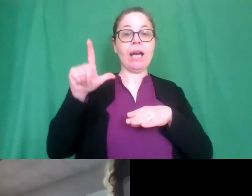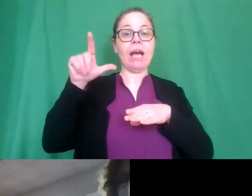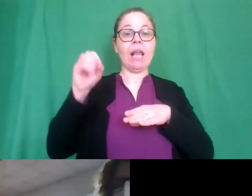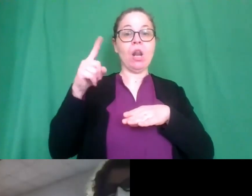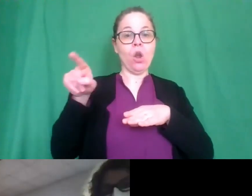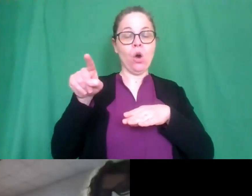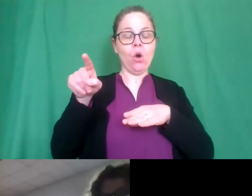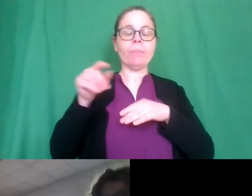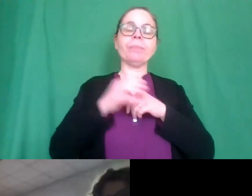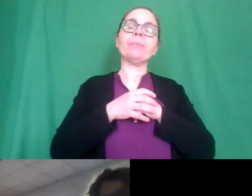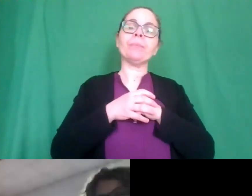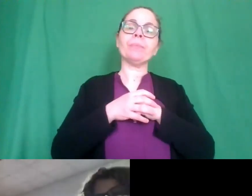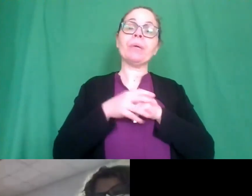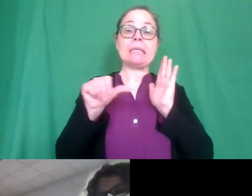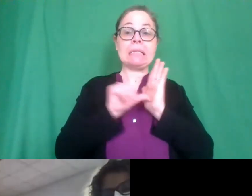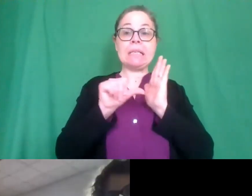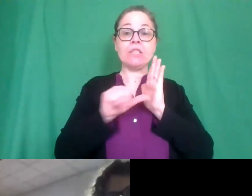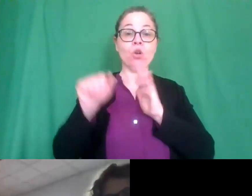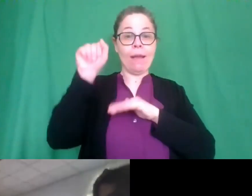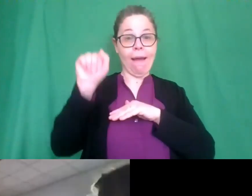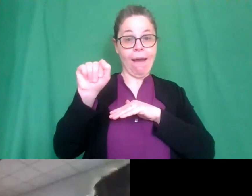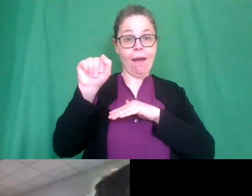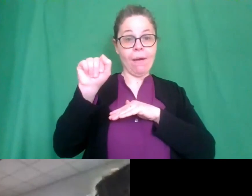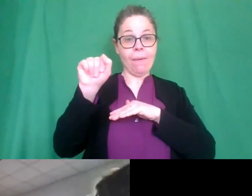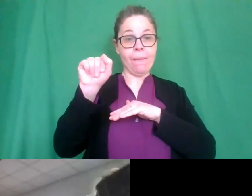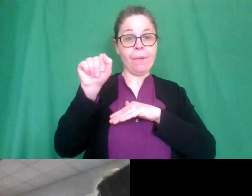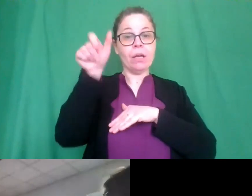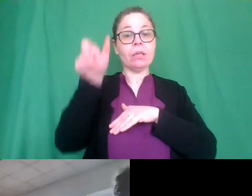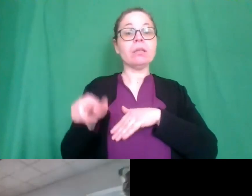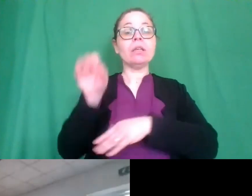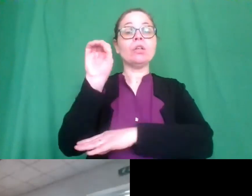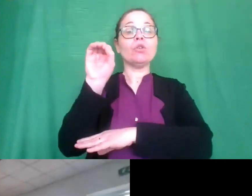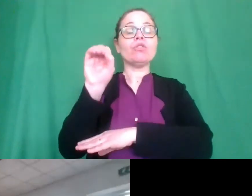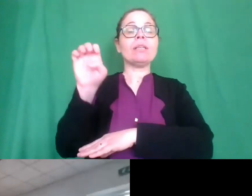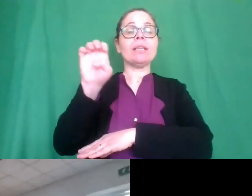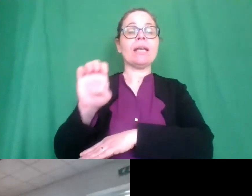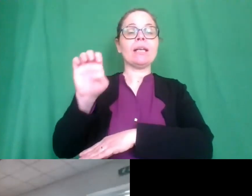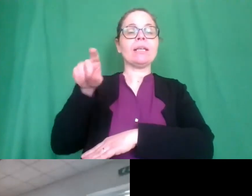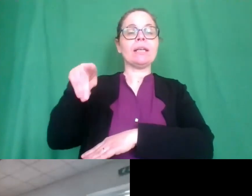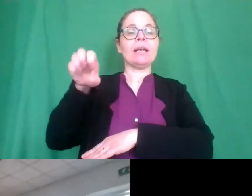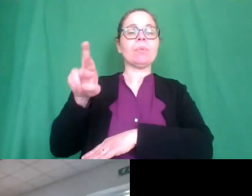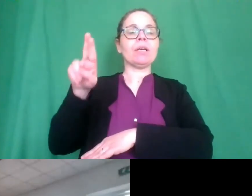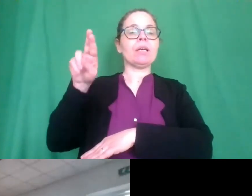Lombardo Radice la sezione A con la docente Enrica Perrone